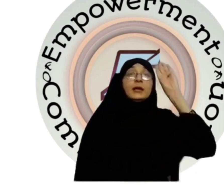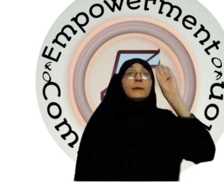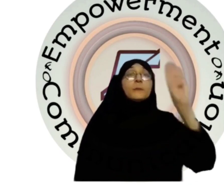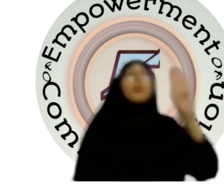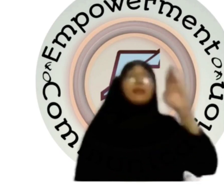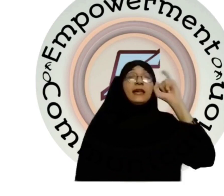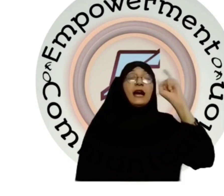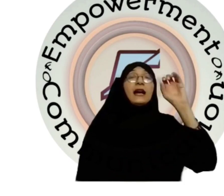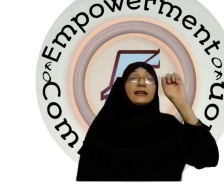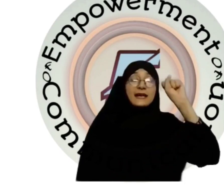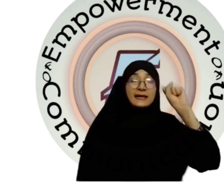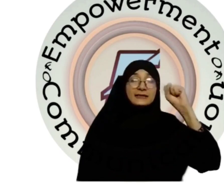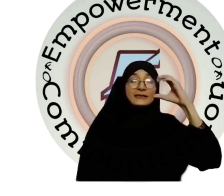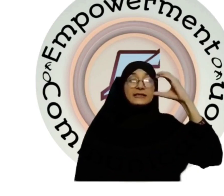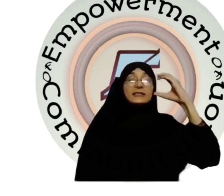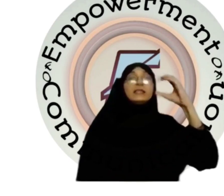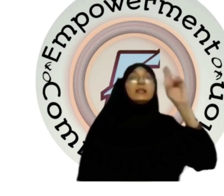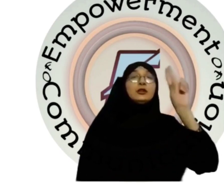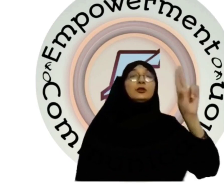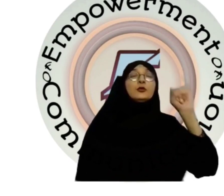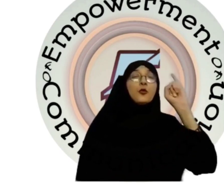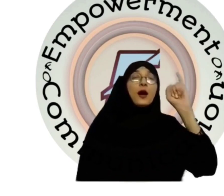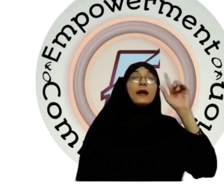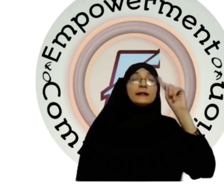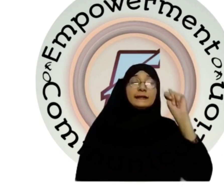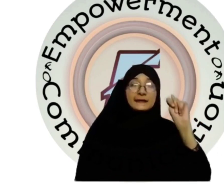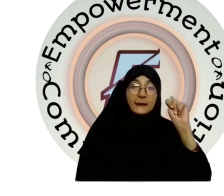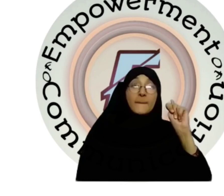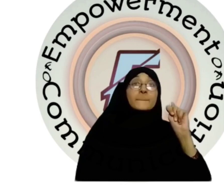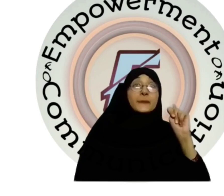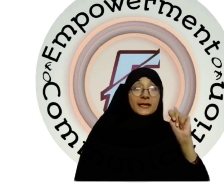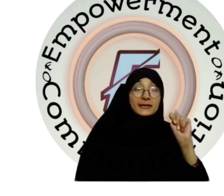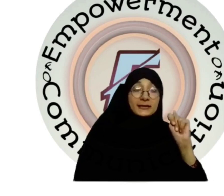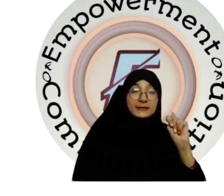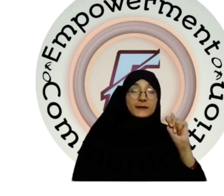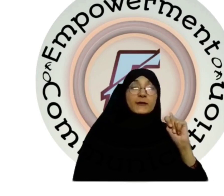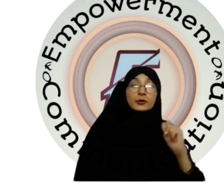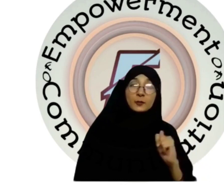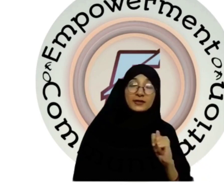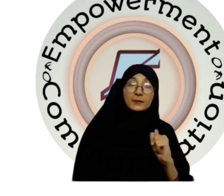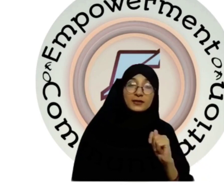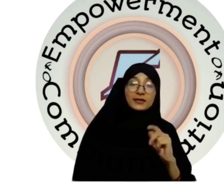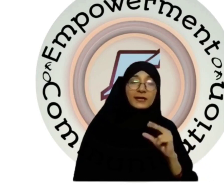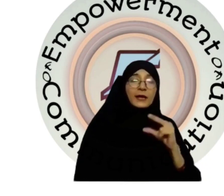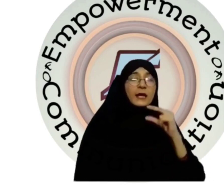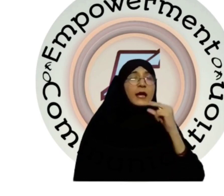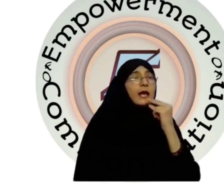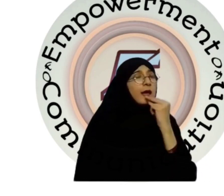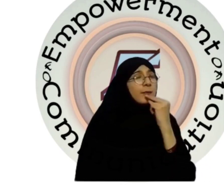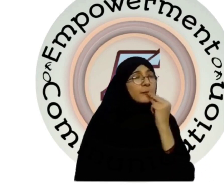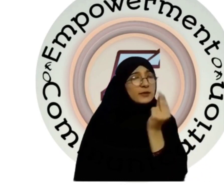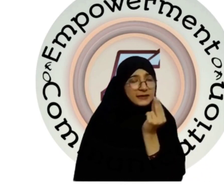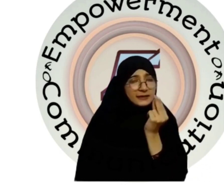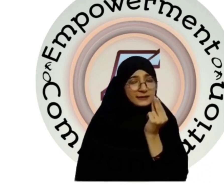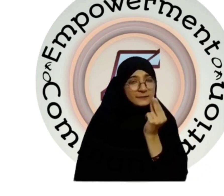B I S C U I T विस्टिक विश्टिक बिस्टिक विश्टिक